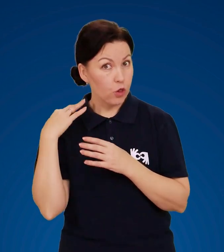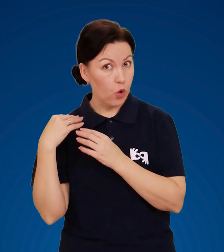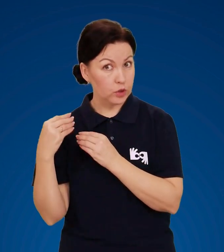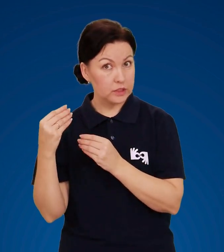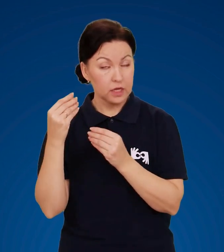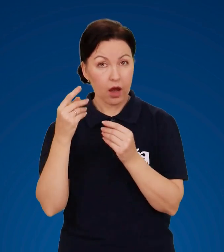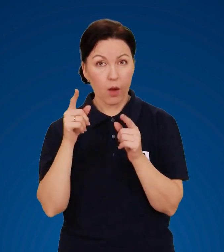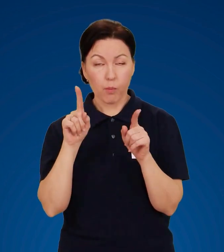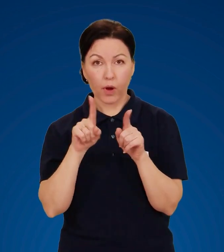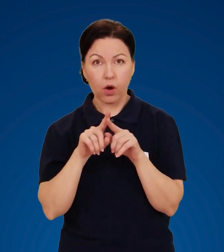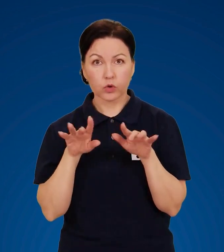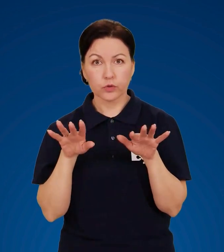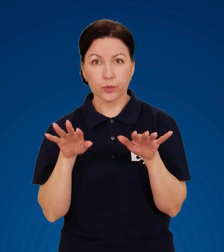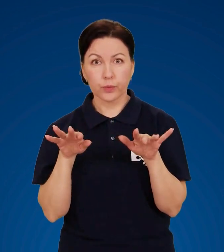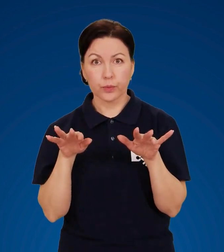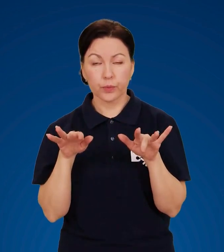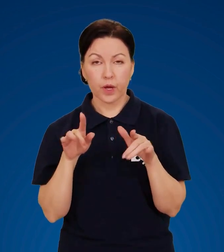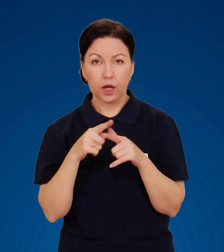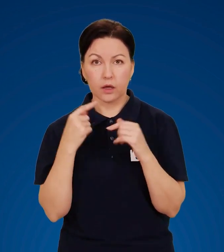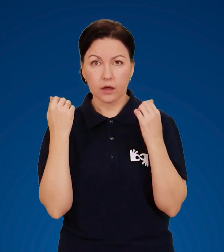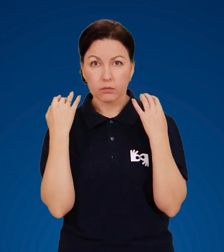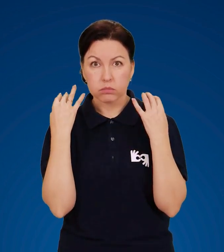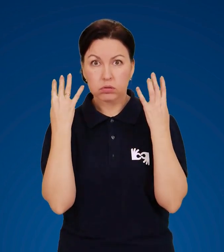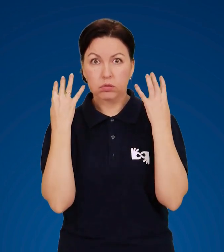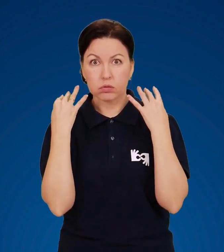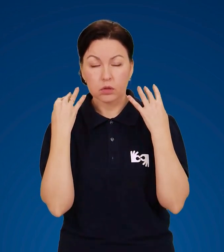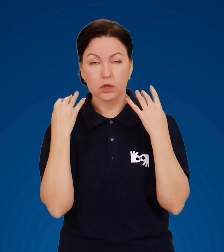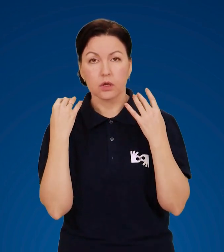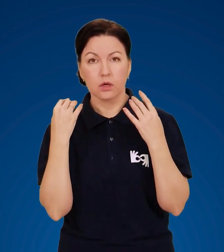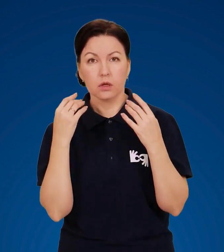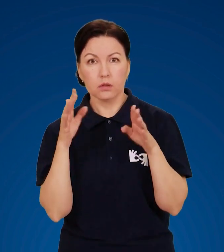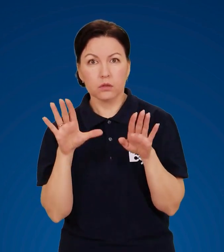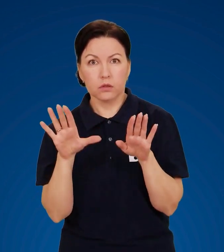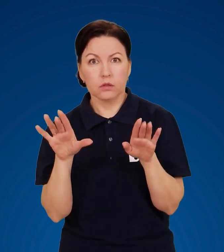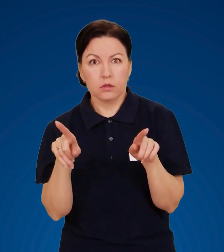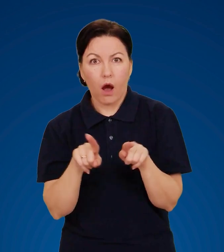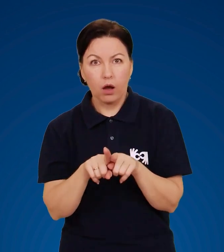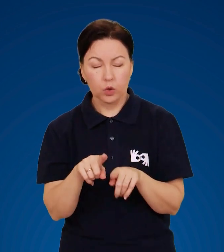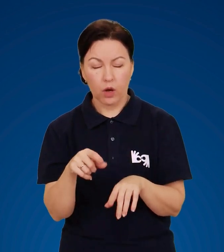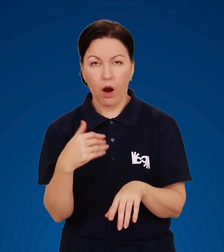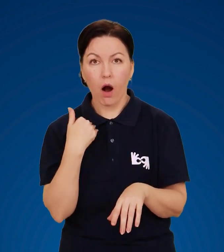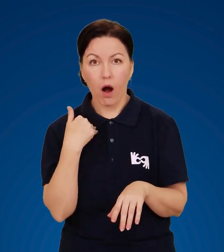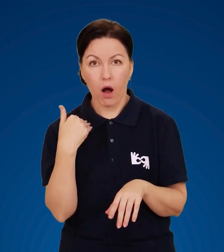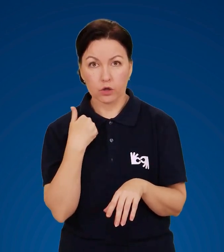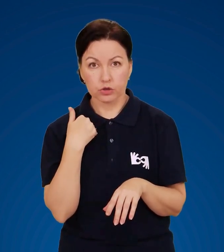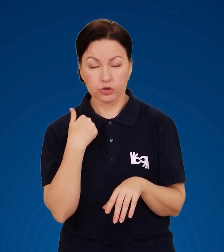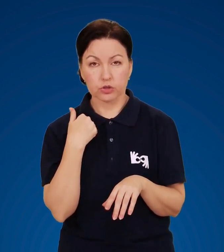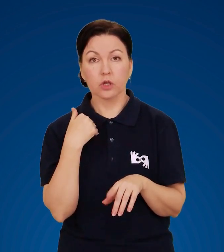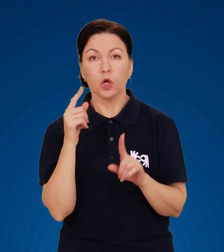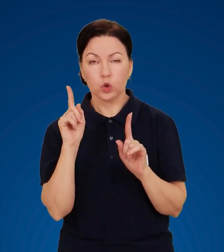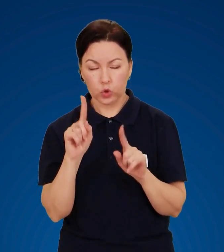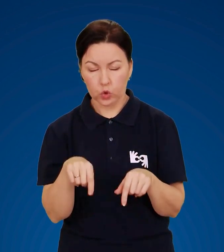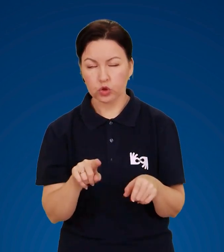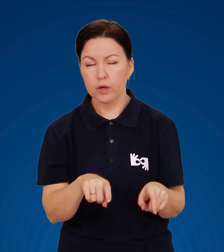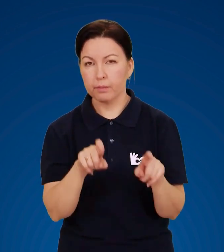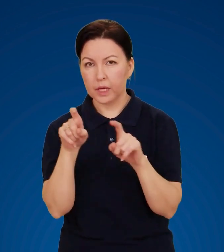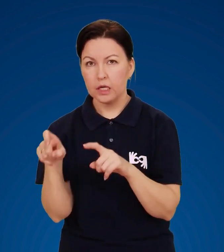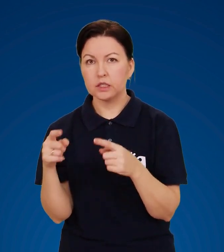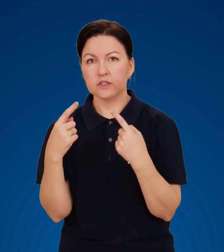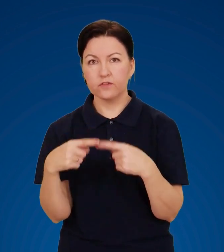Якщо волосся на голові немов ворушиться чи здиблюється, принаймні так вам здається, теж